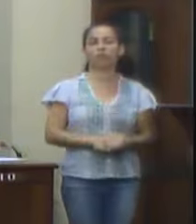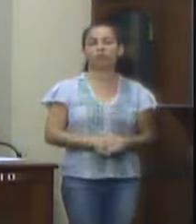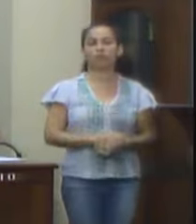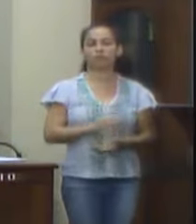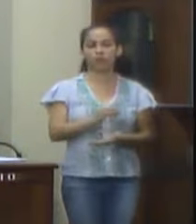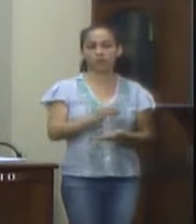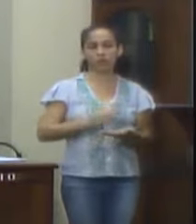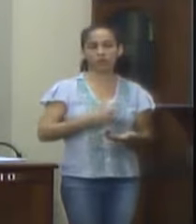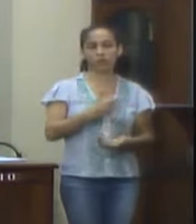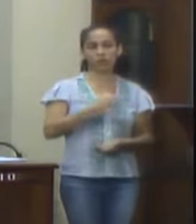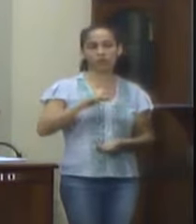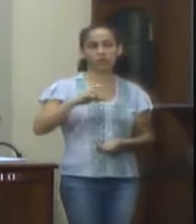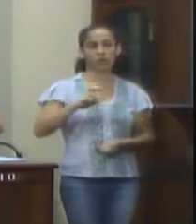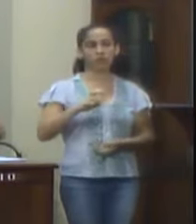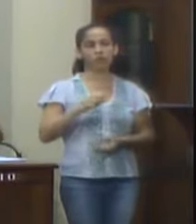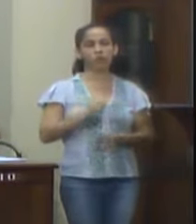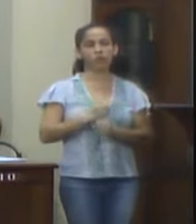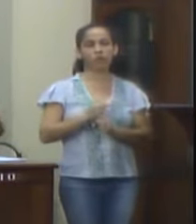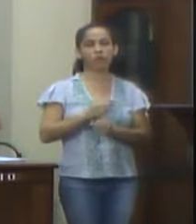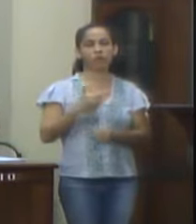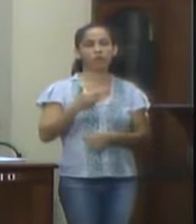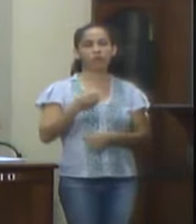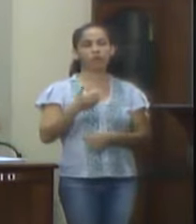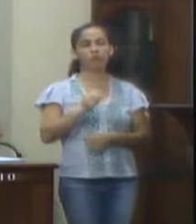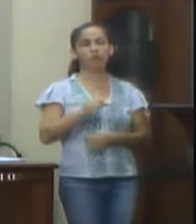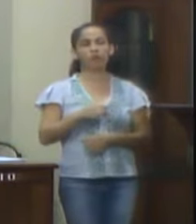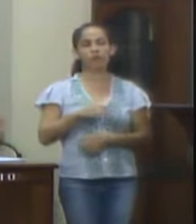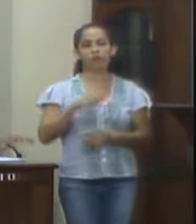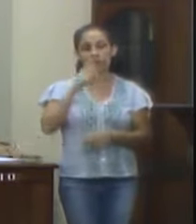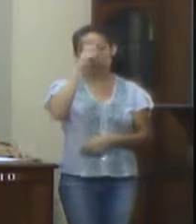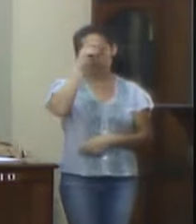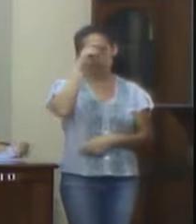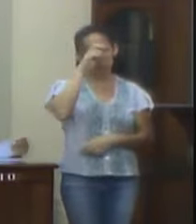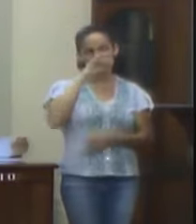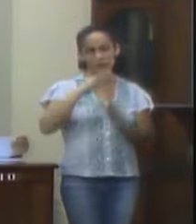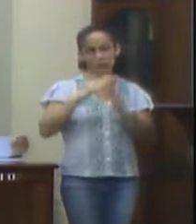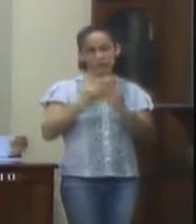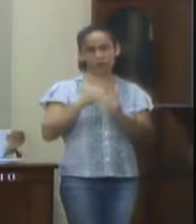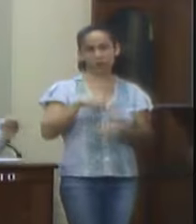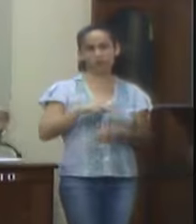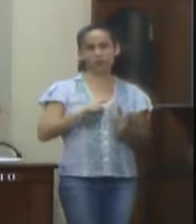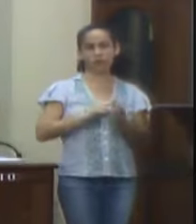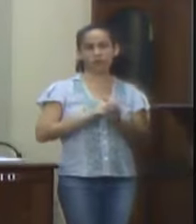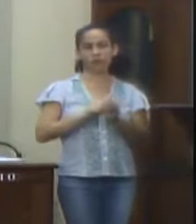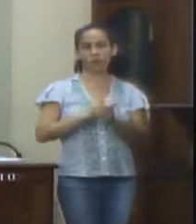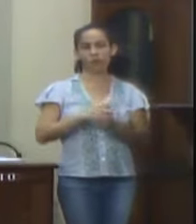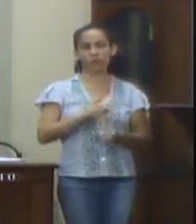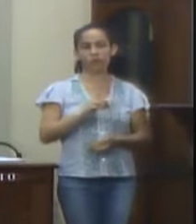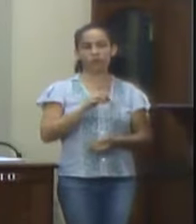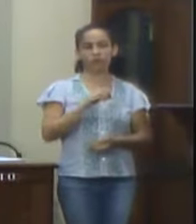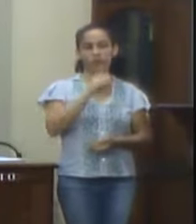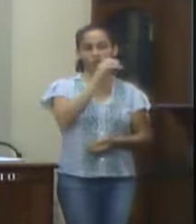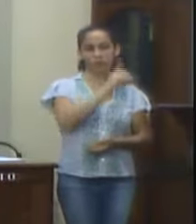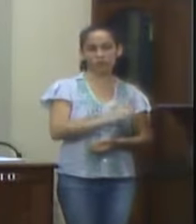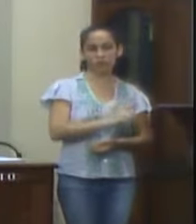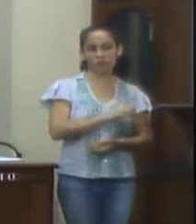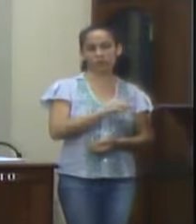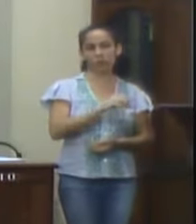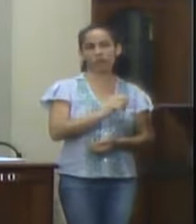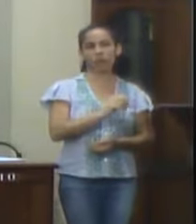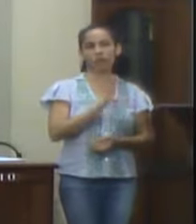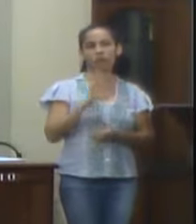295 de 2018, Hospital Escola de Valença. D. Diretor-Geral